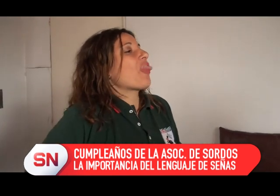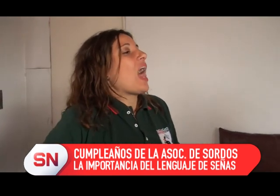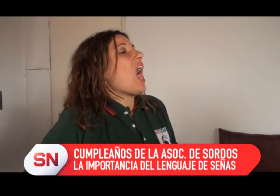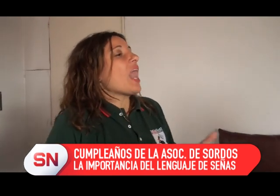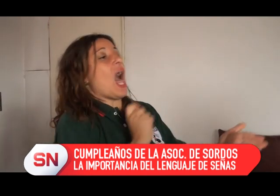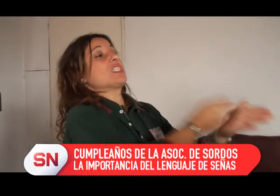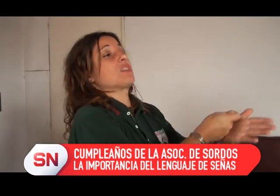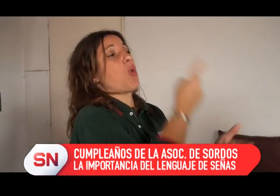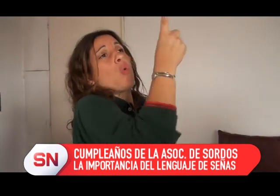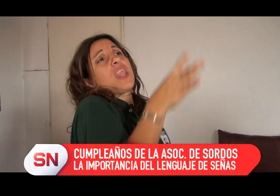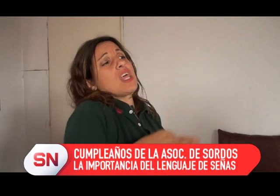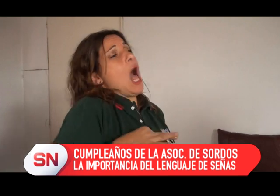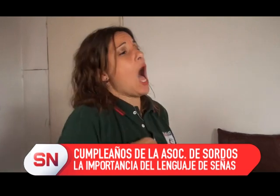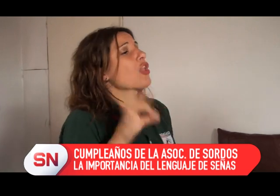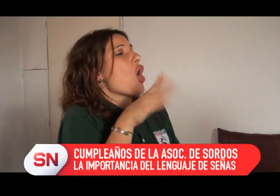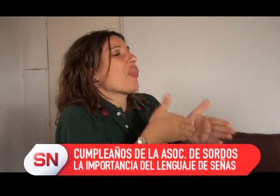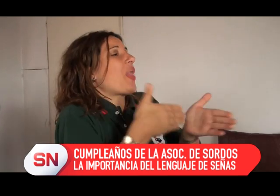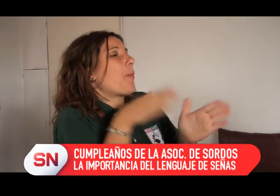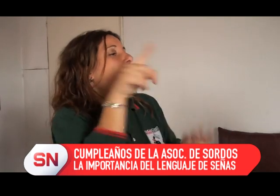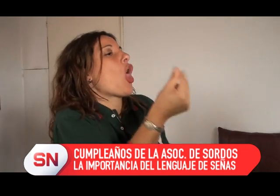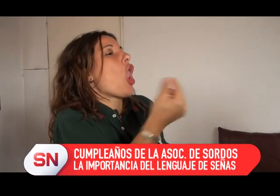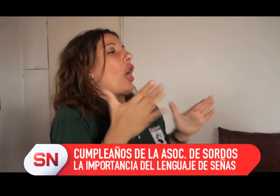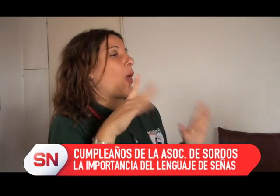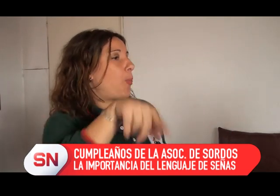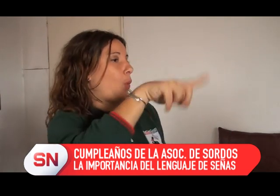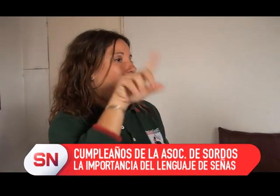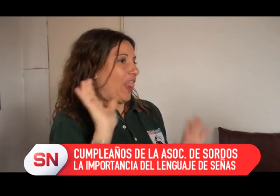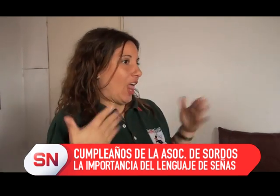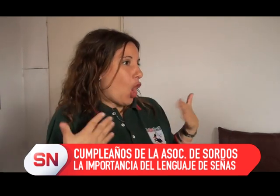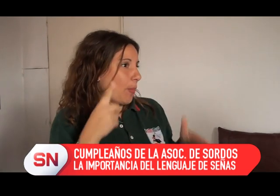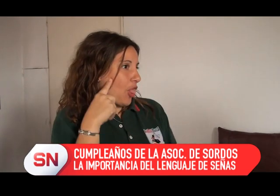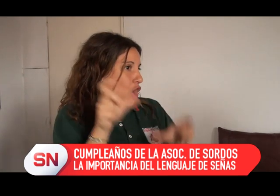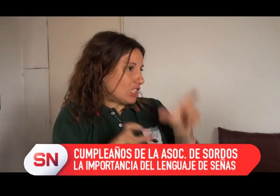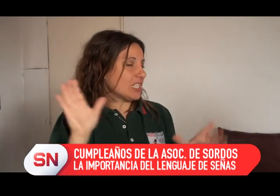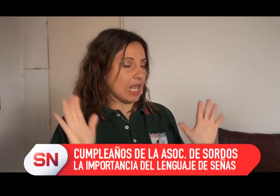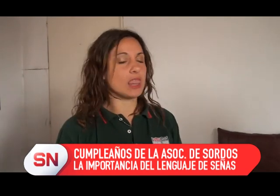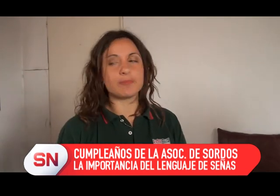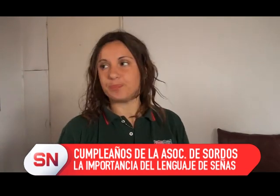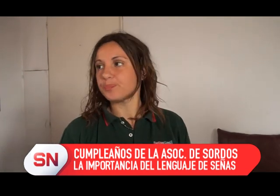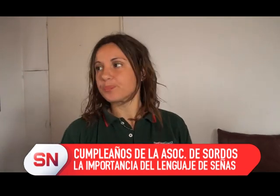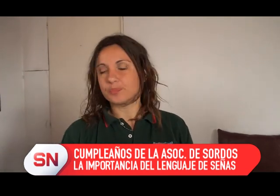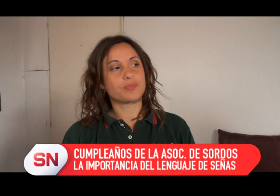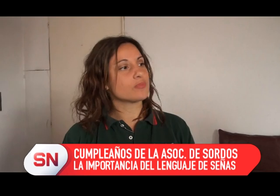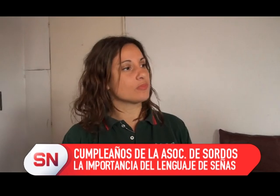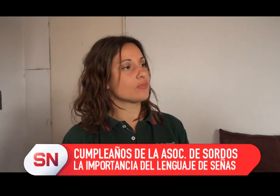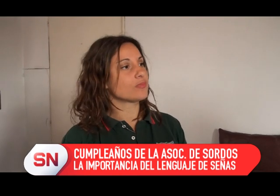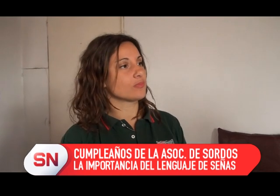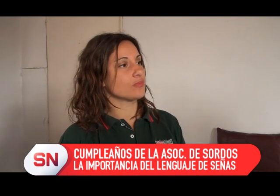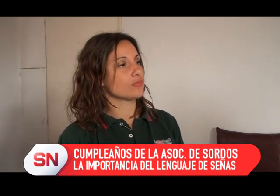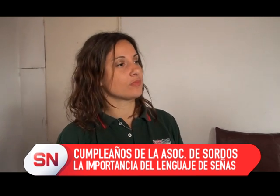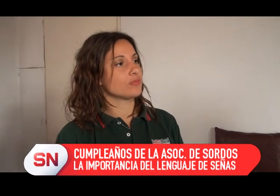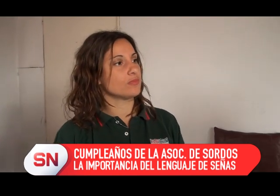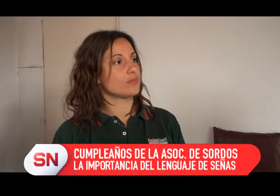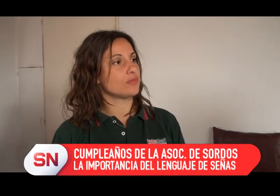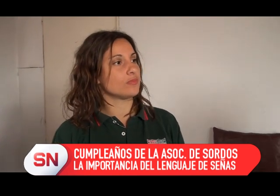Algunos van y pagan, por ejemplo, dos o tres meses, ¿sí? Entonces, para no ir todos los meses por ahí por 25 pesos, pero bueno, si no, se pueden